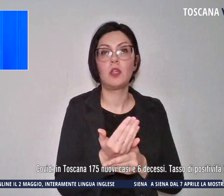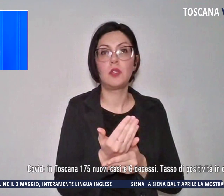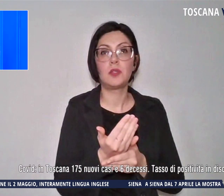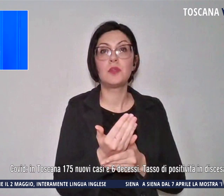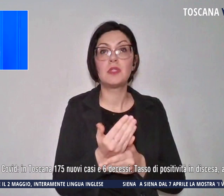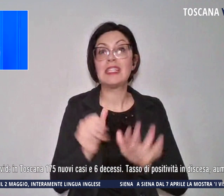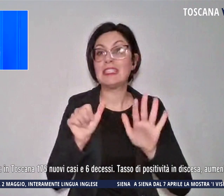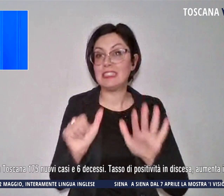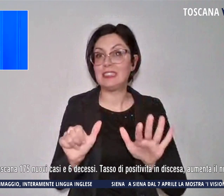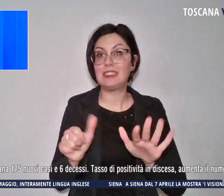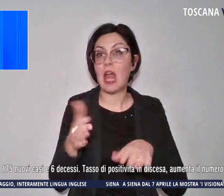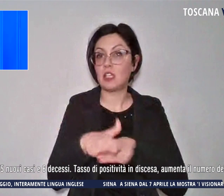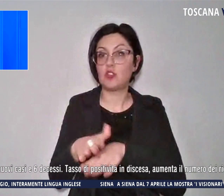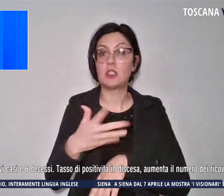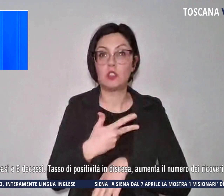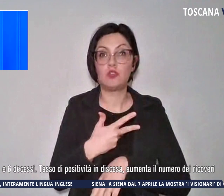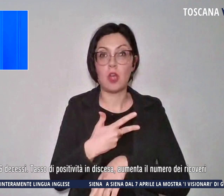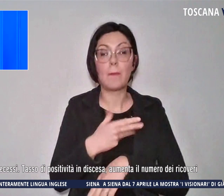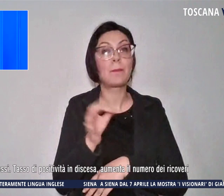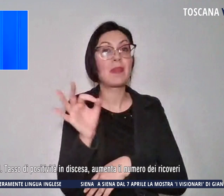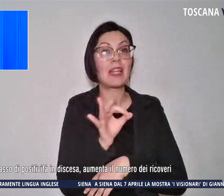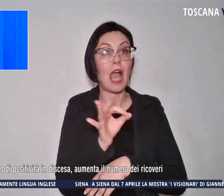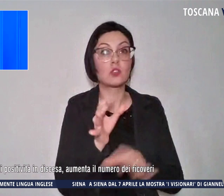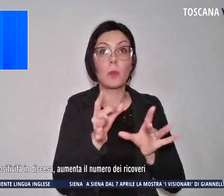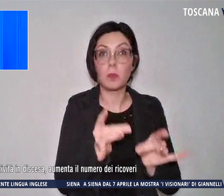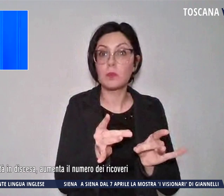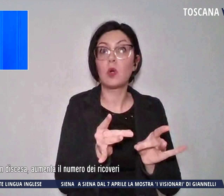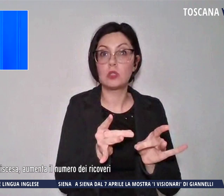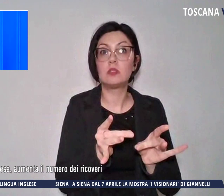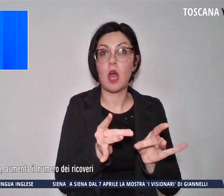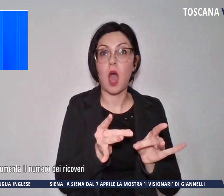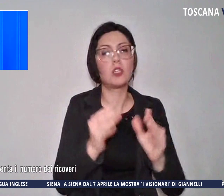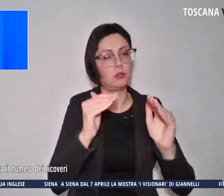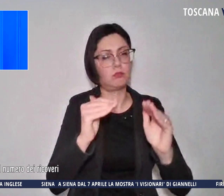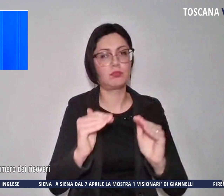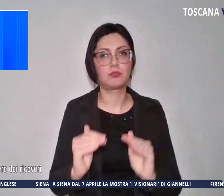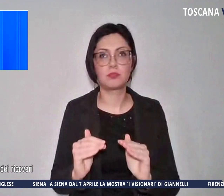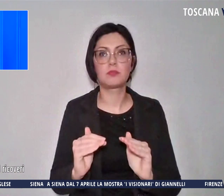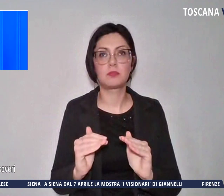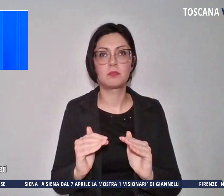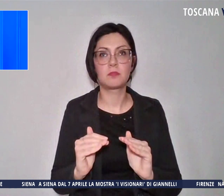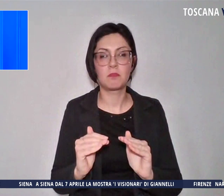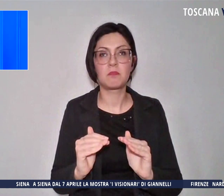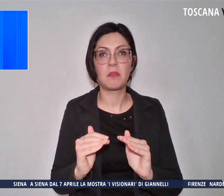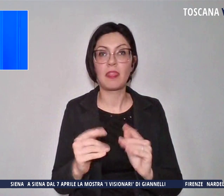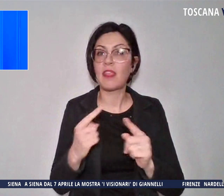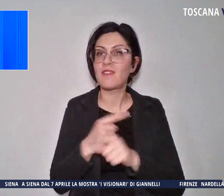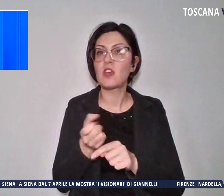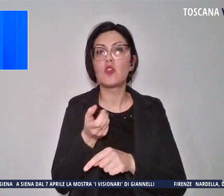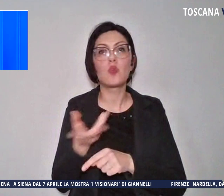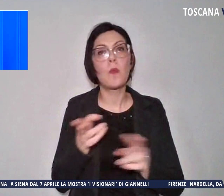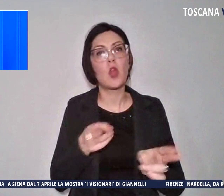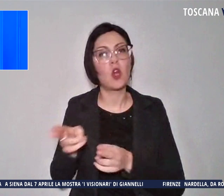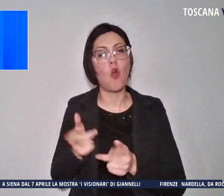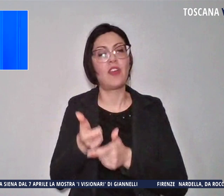decessi, il tasso di positività è comunque in discesa e aumenta invece il numero dei ricoveri.